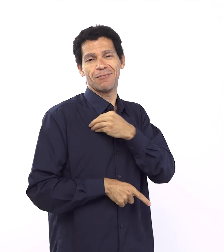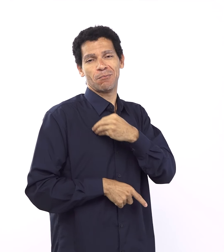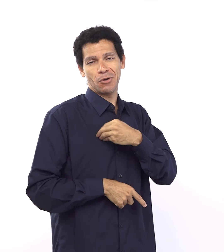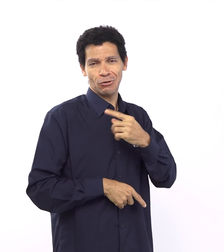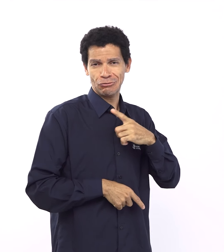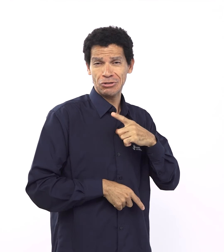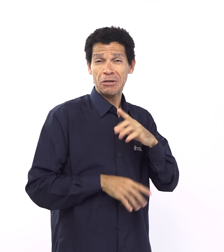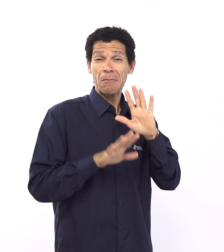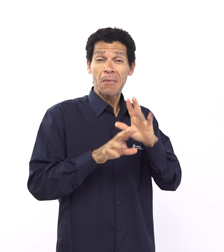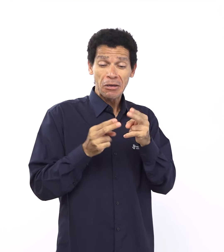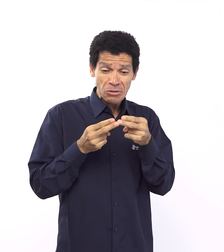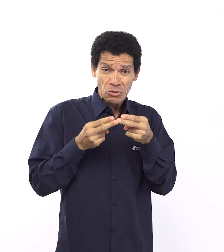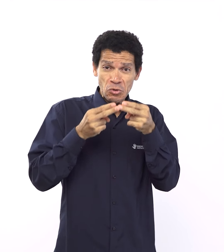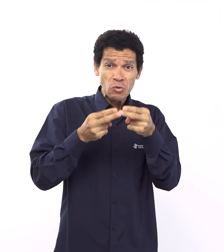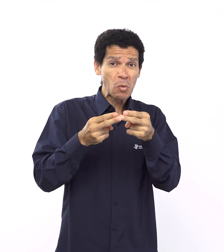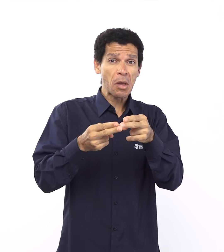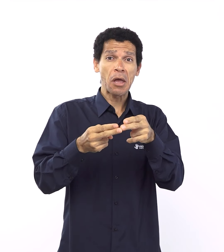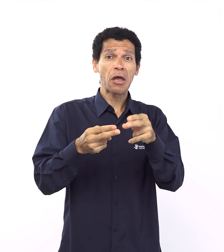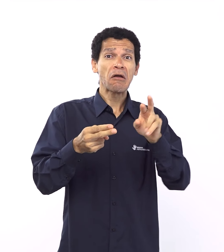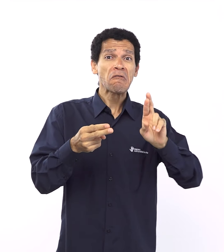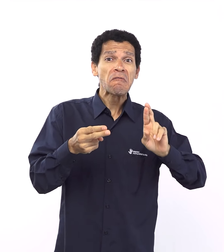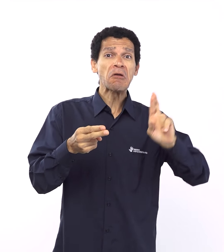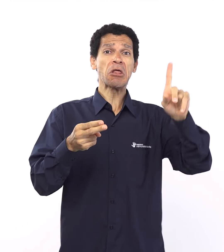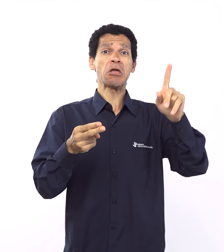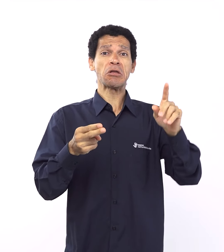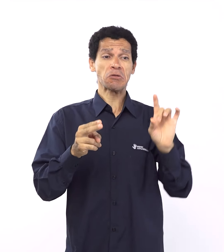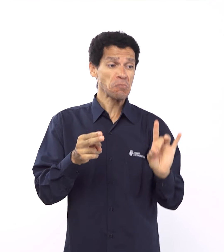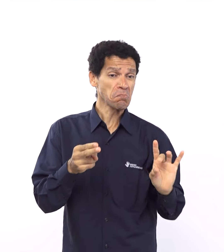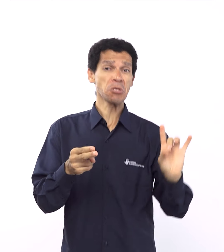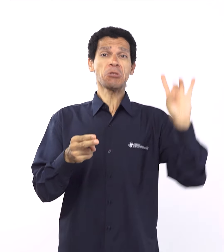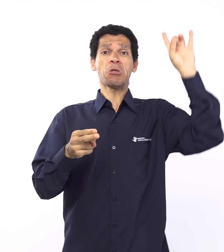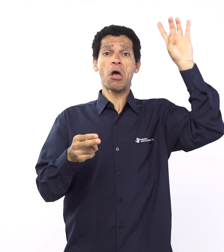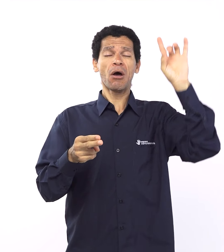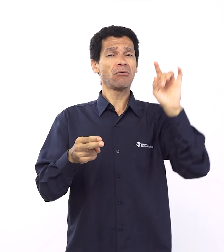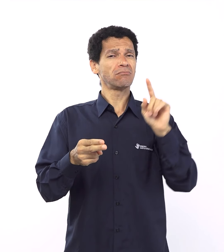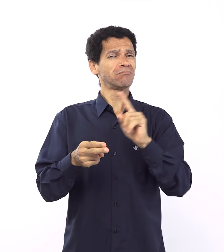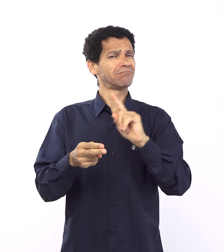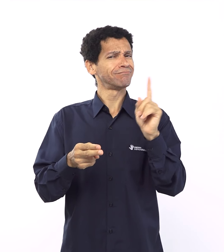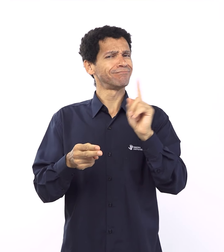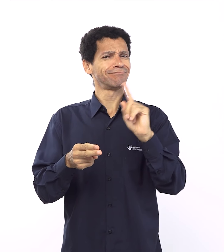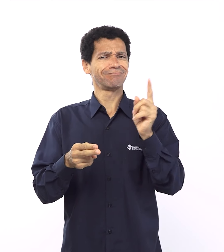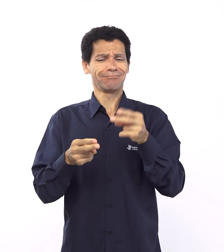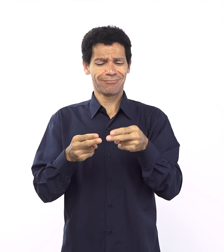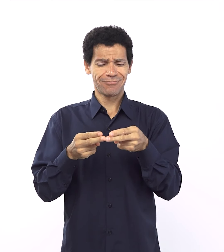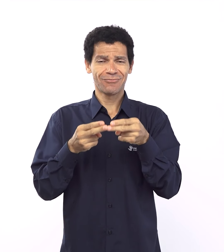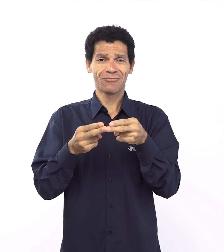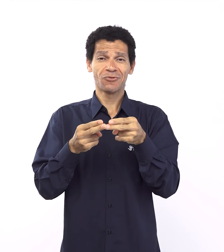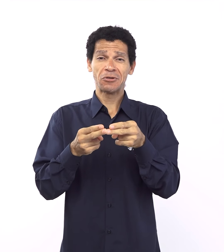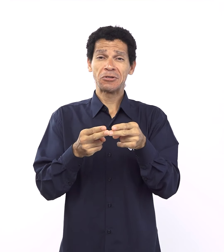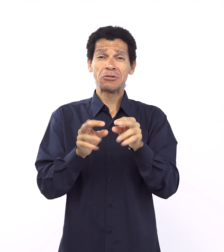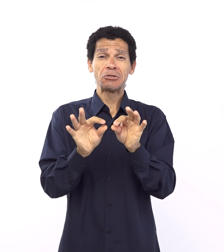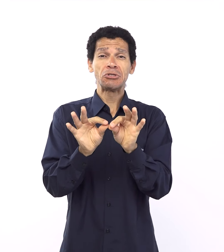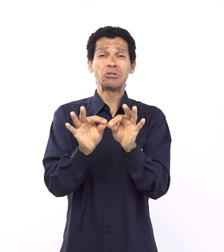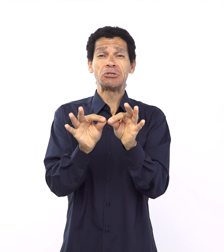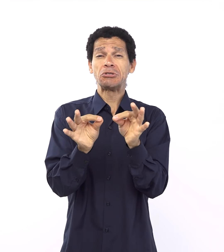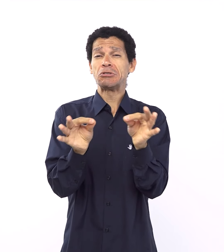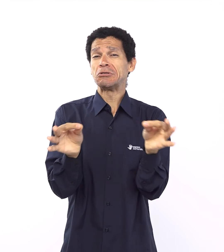vida, quem quisesse cresse na oferta de salvação podia entrar, o problema é que ninguém creu, então,